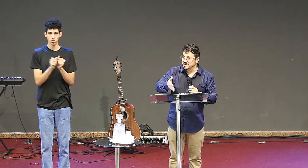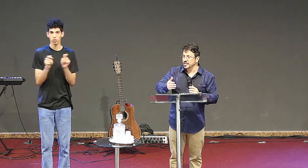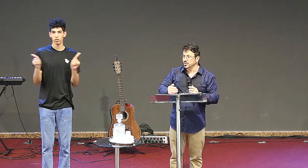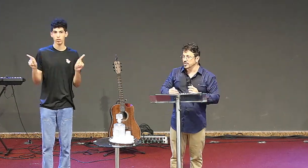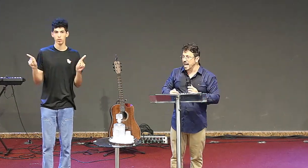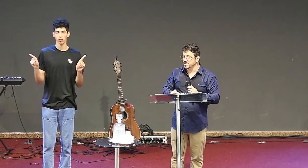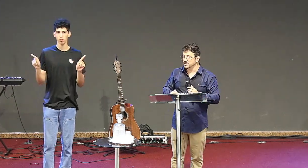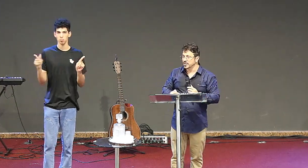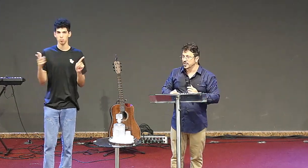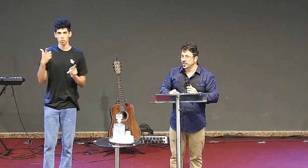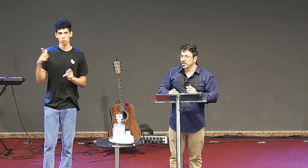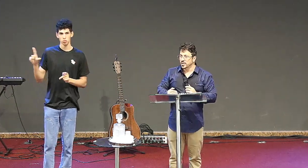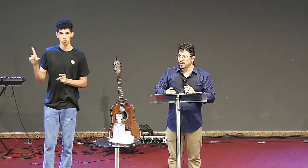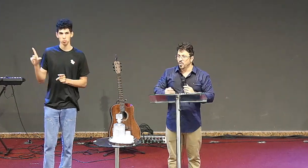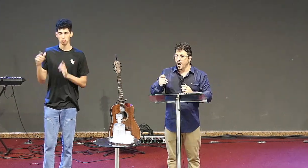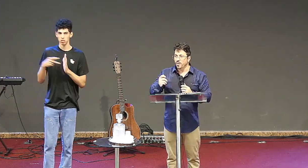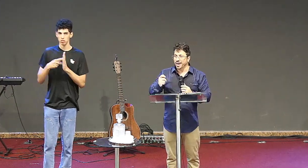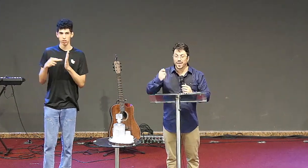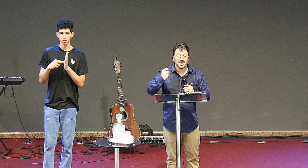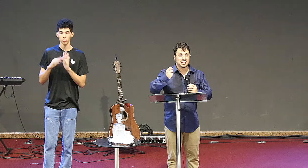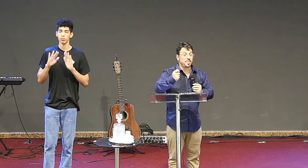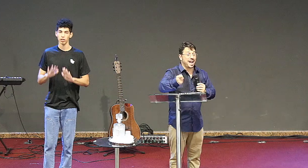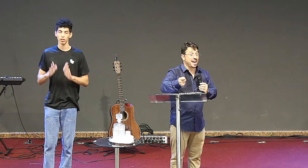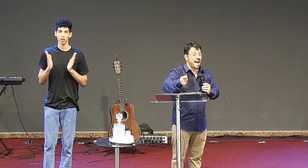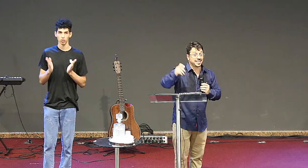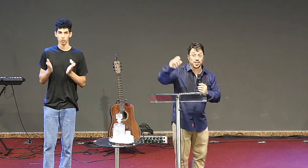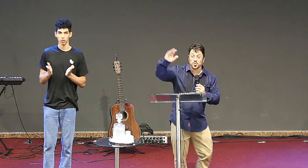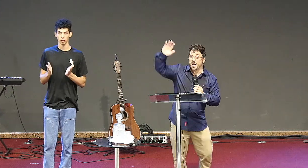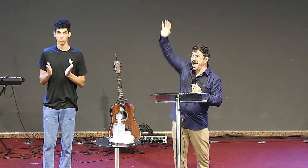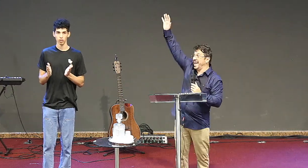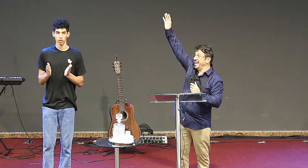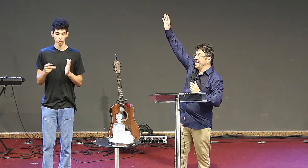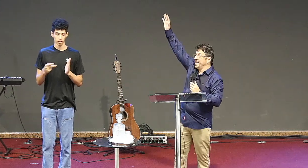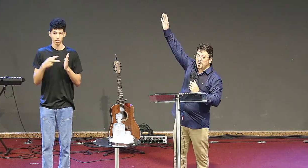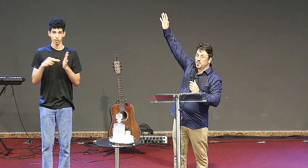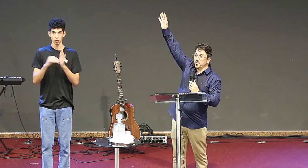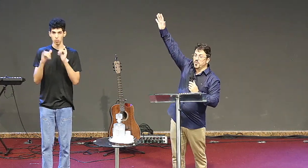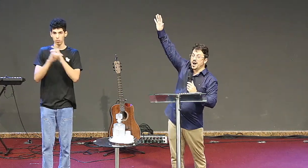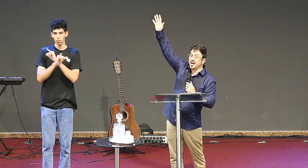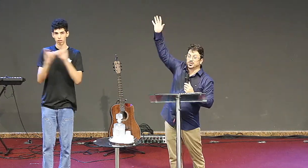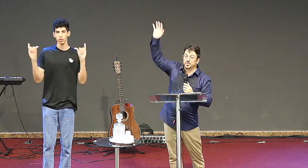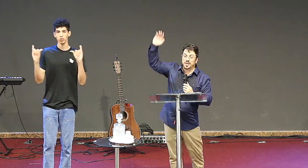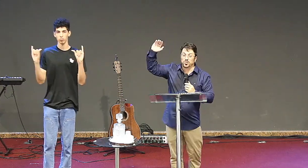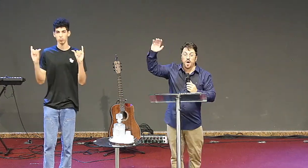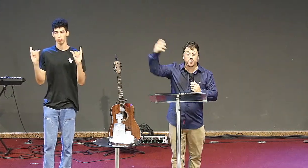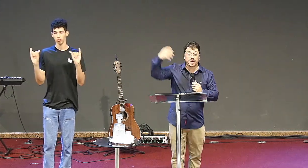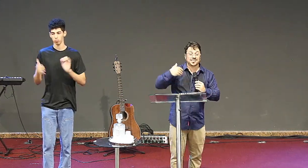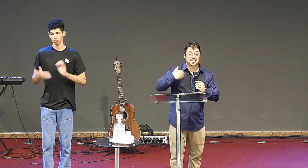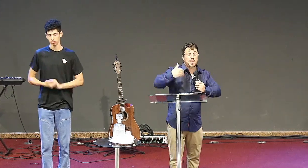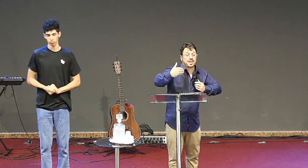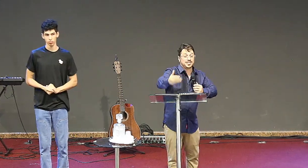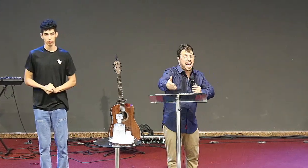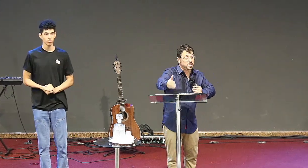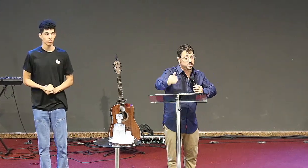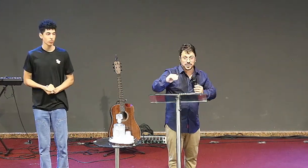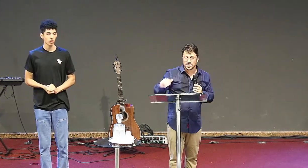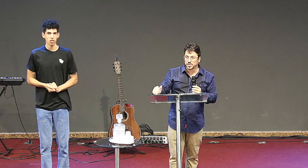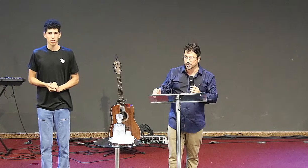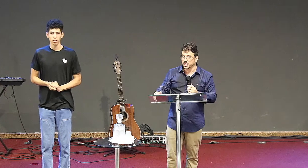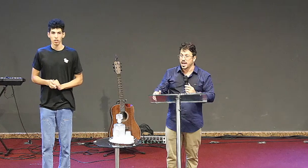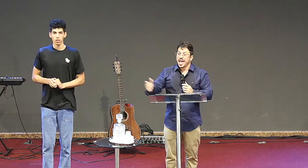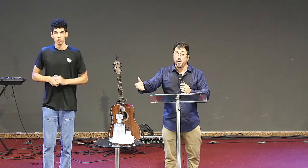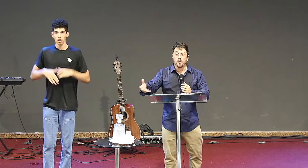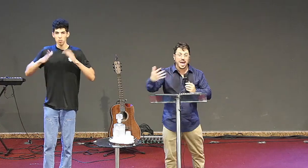está sendo usado. Porque alguém vai receber a carta, não é um anjo espiritual que recebe a mensagem para